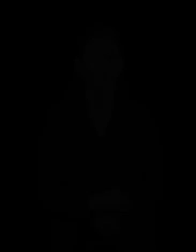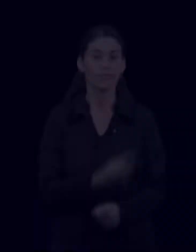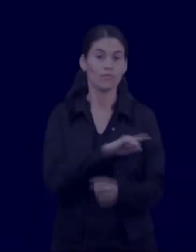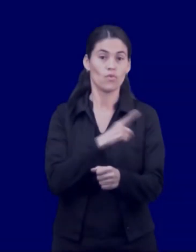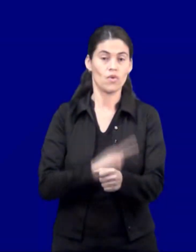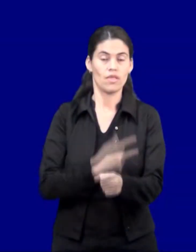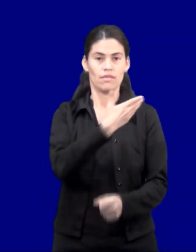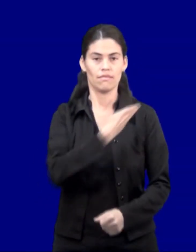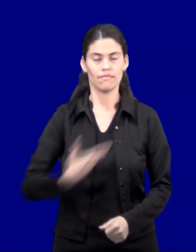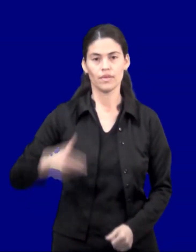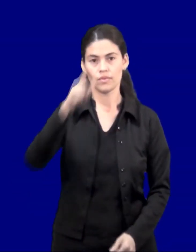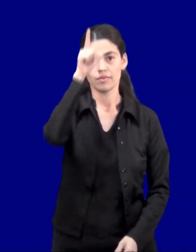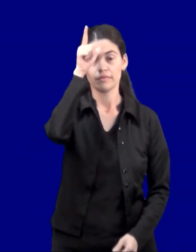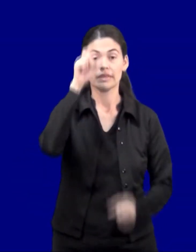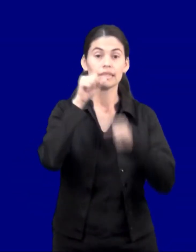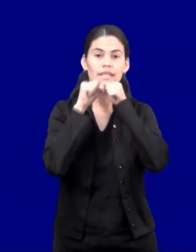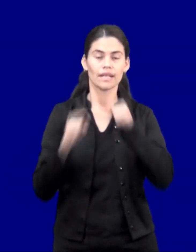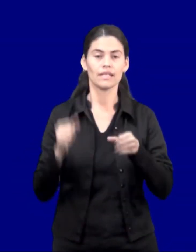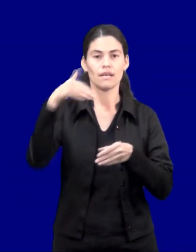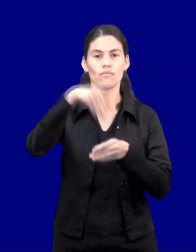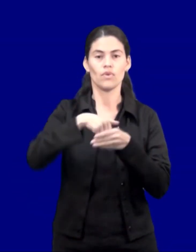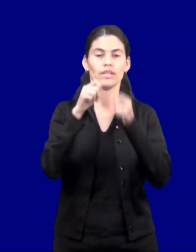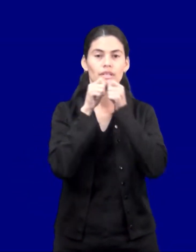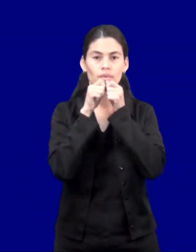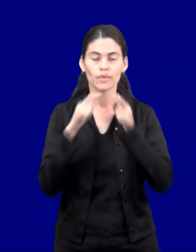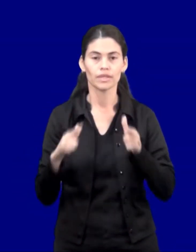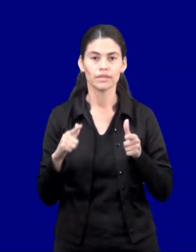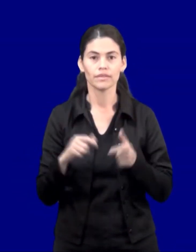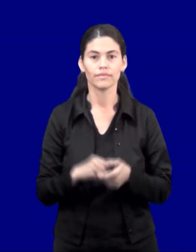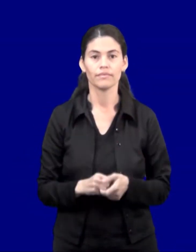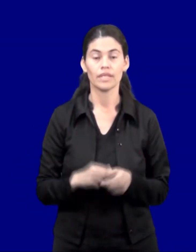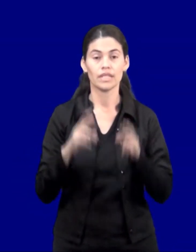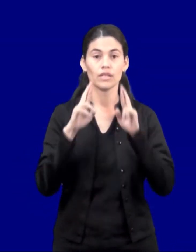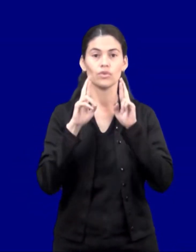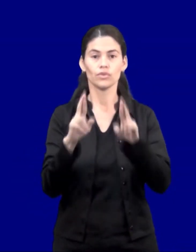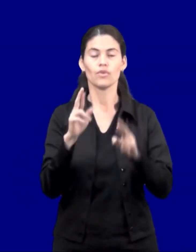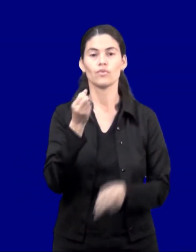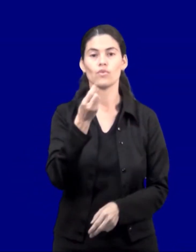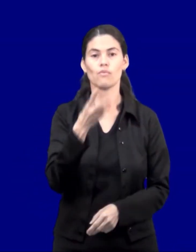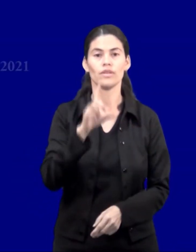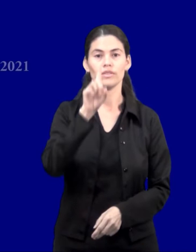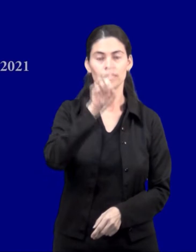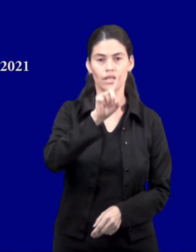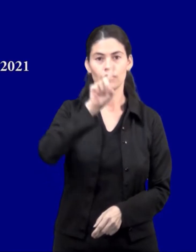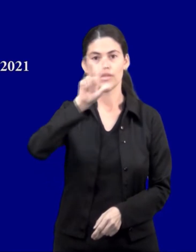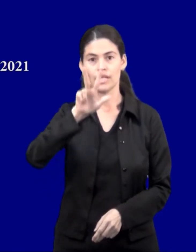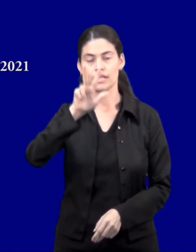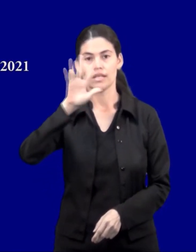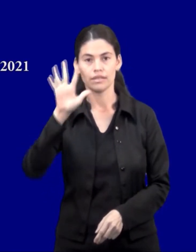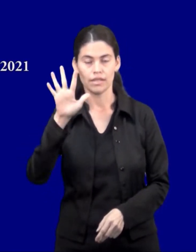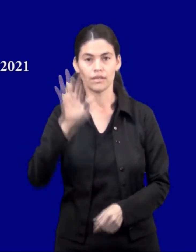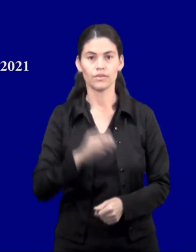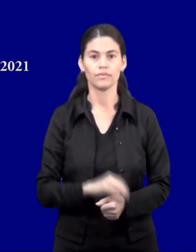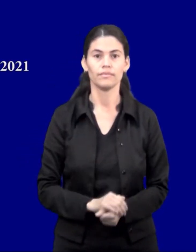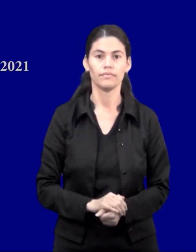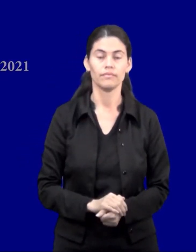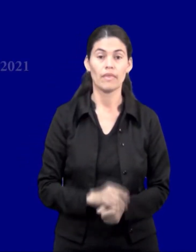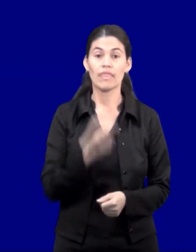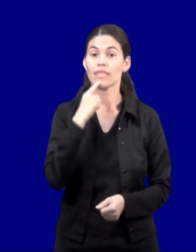Poder Ejecutivo, Secretaría de Políticas Lingüísticas, Resolución número 135, por la cual se